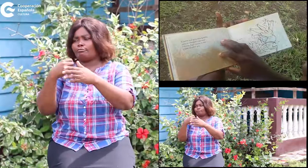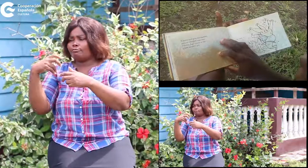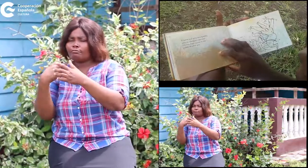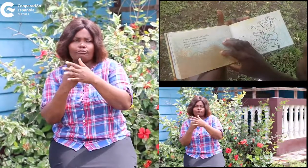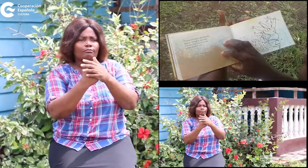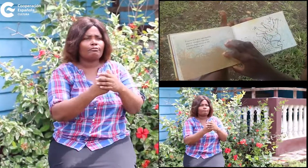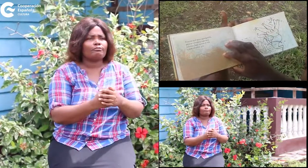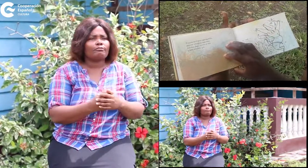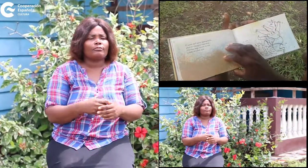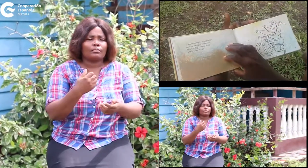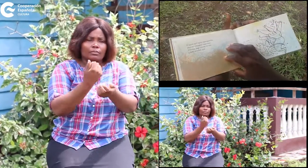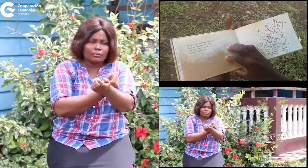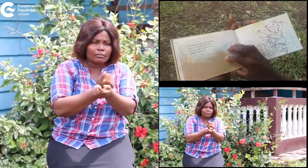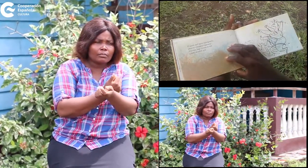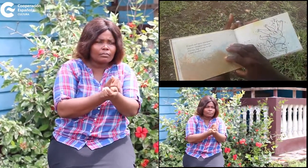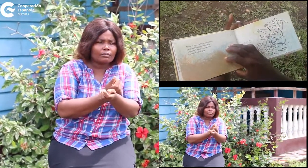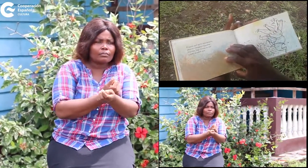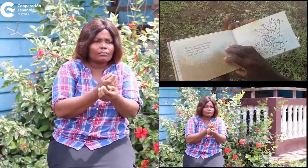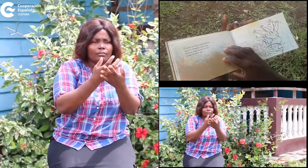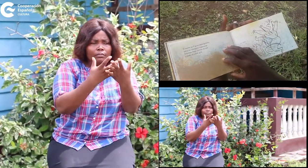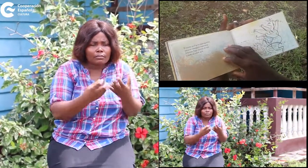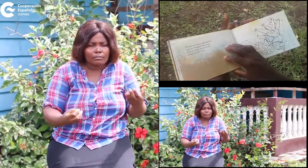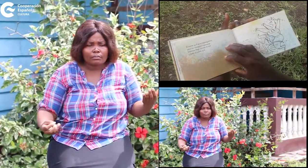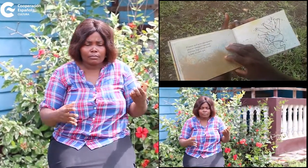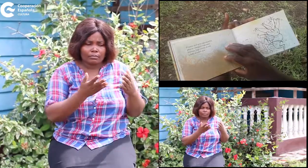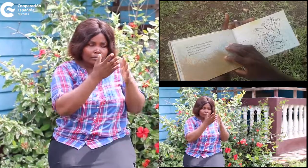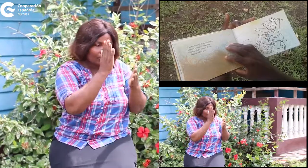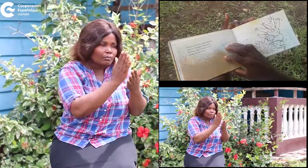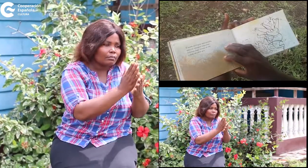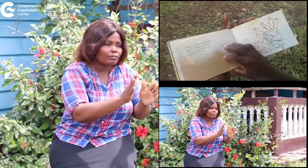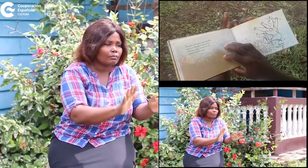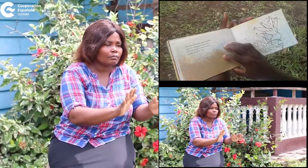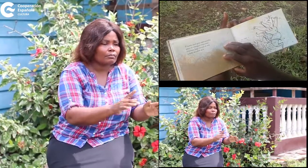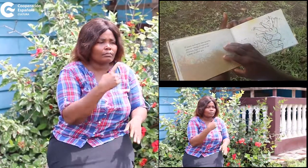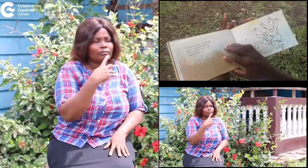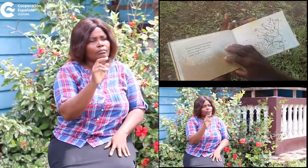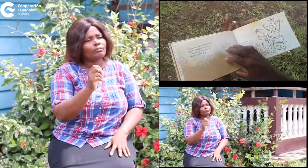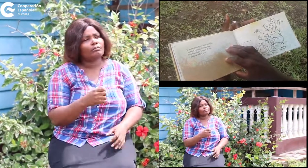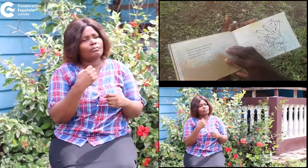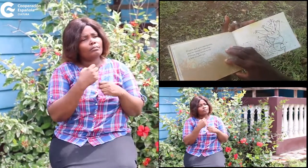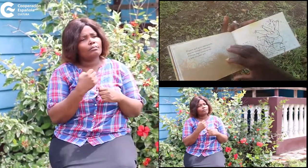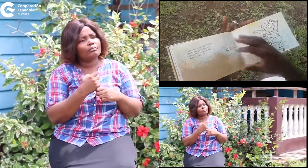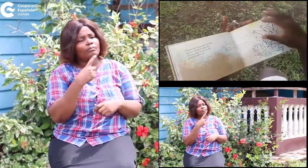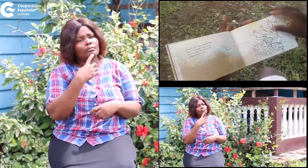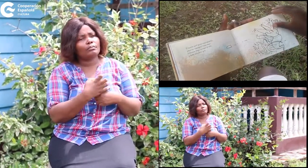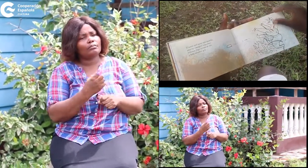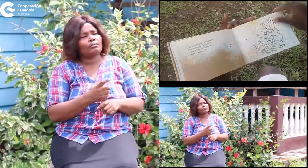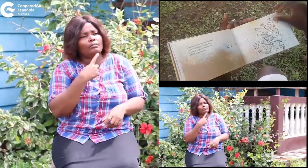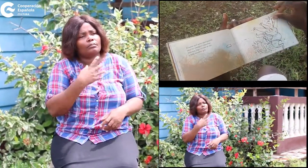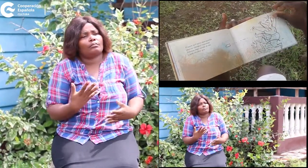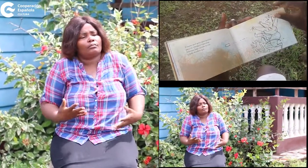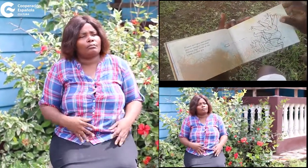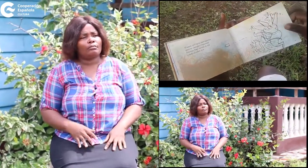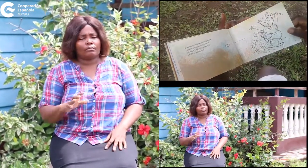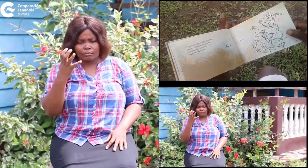El azul suave quiso apaciguarlos, pero no consiguió imponerse. Entonces